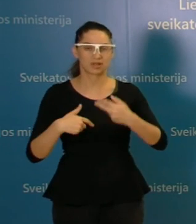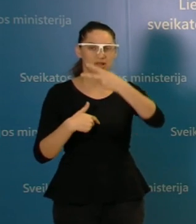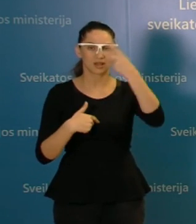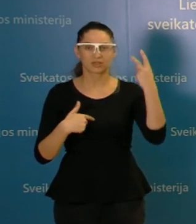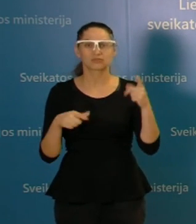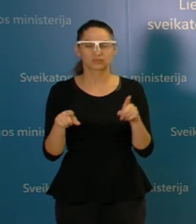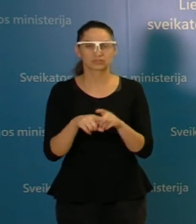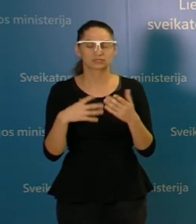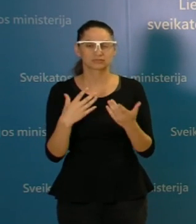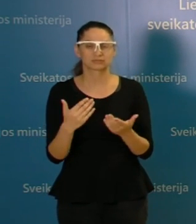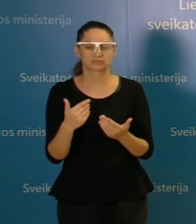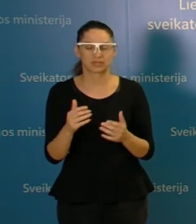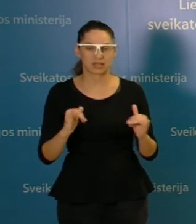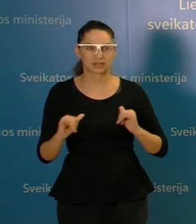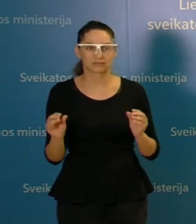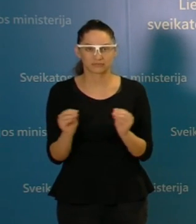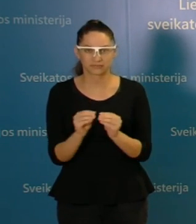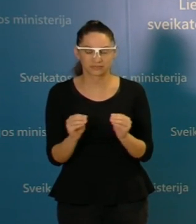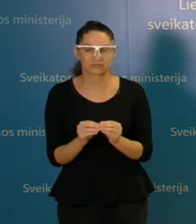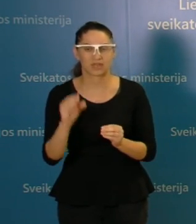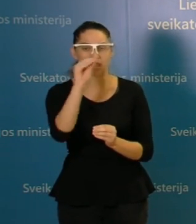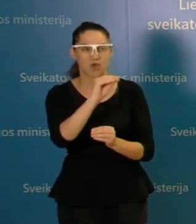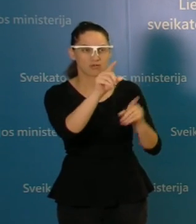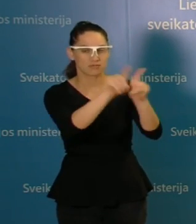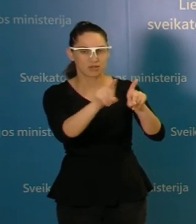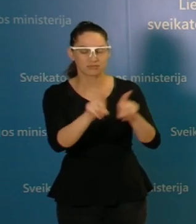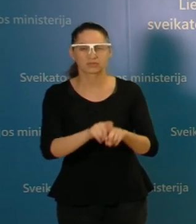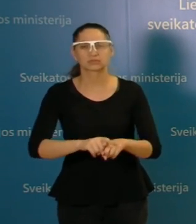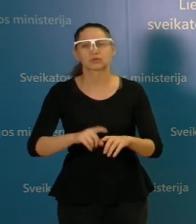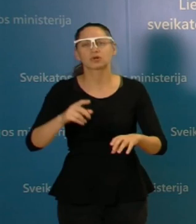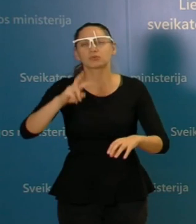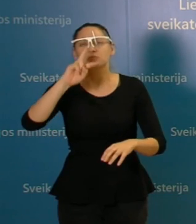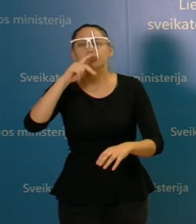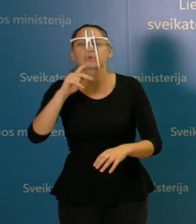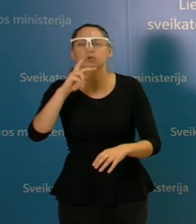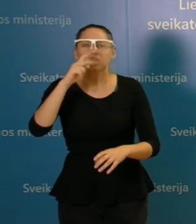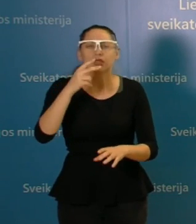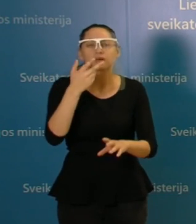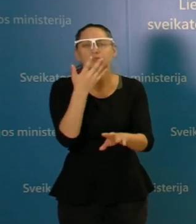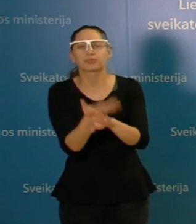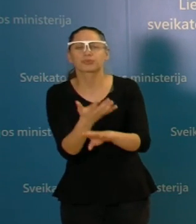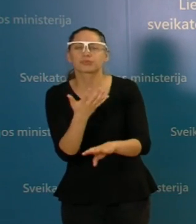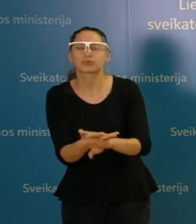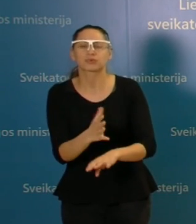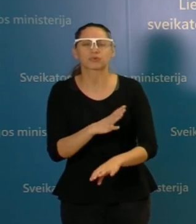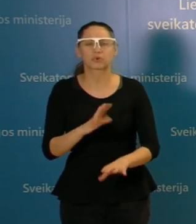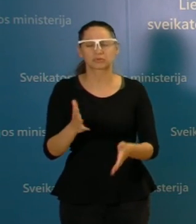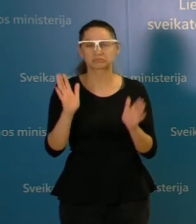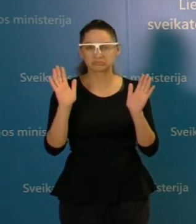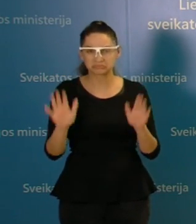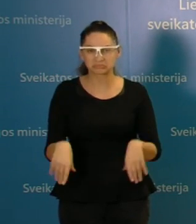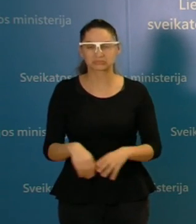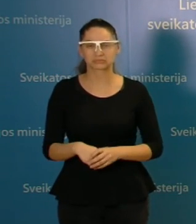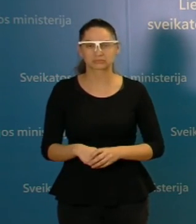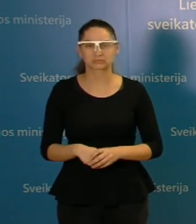Tikrai aš siūlyčiau, na, neieškot kažkokiu mistiniu klaidu, nes tokiu atveju turėtumėm sakyt